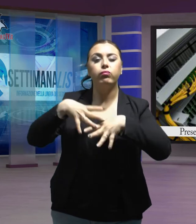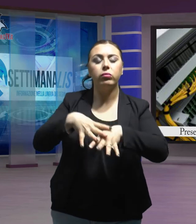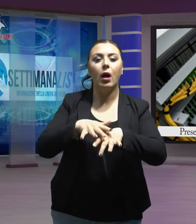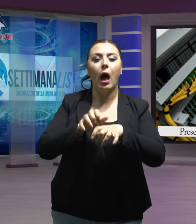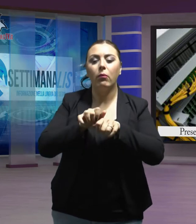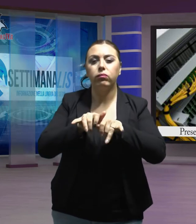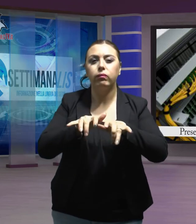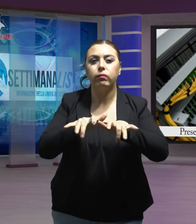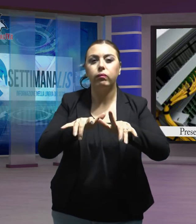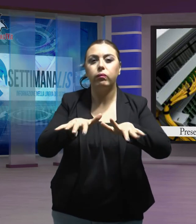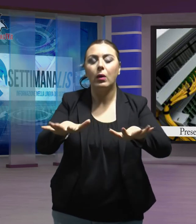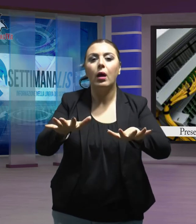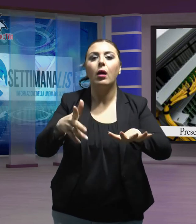mila immobili.